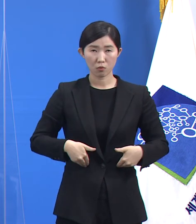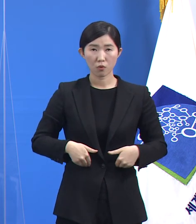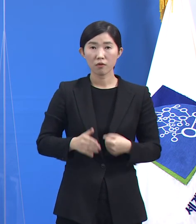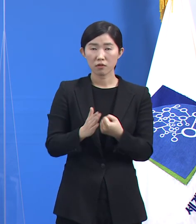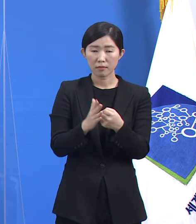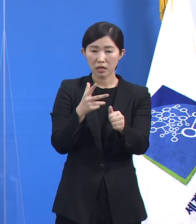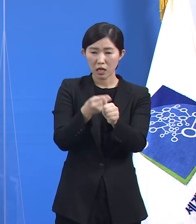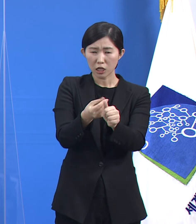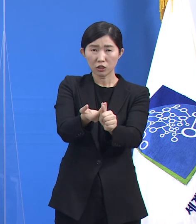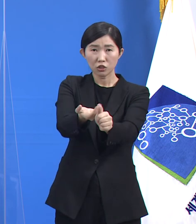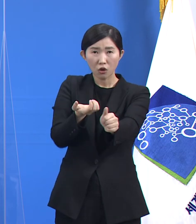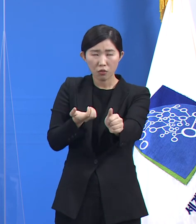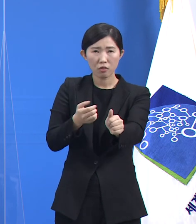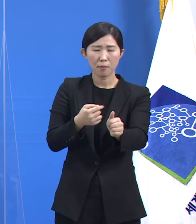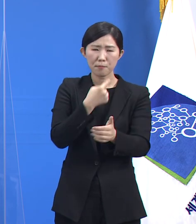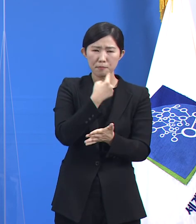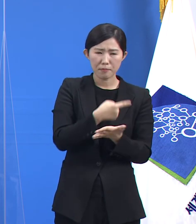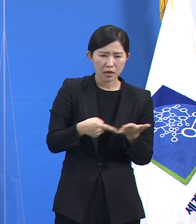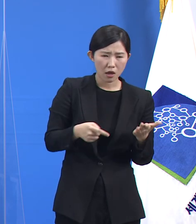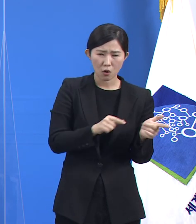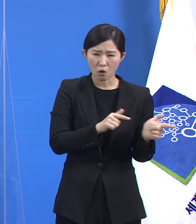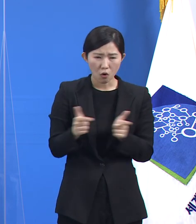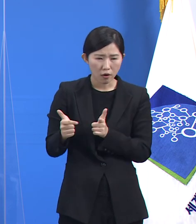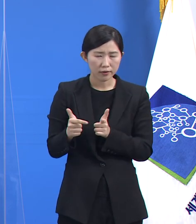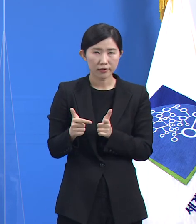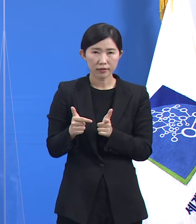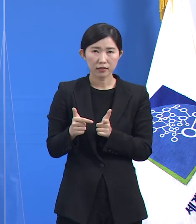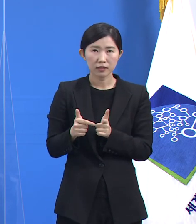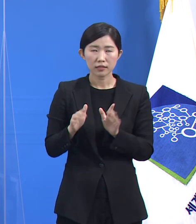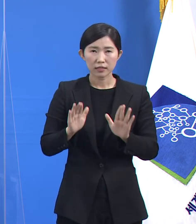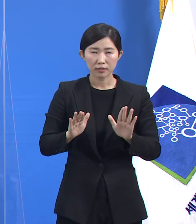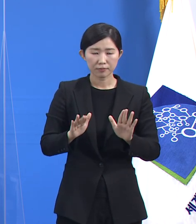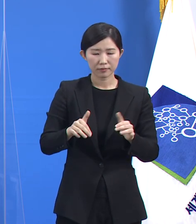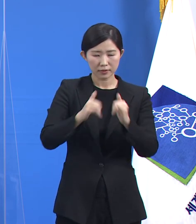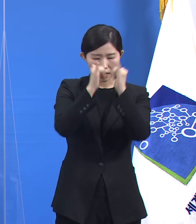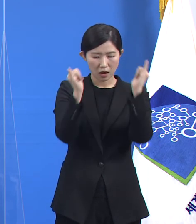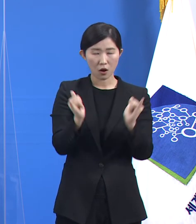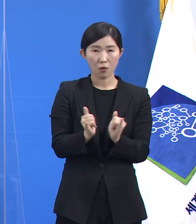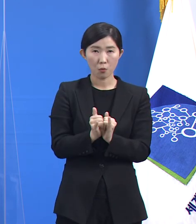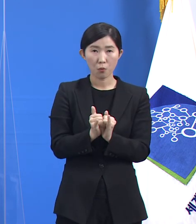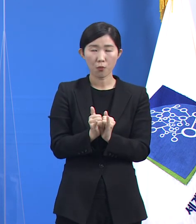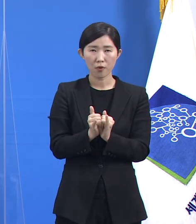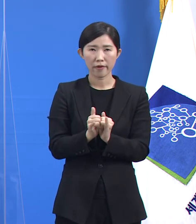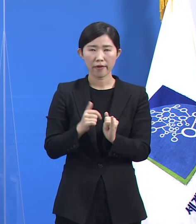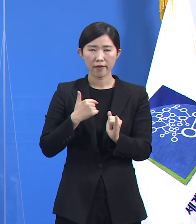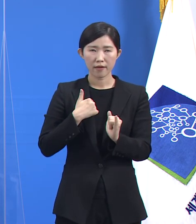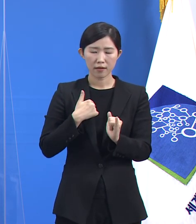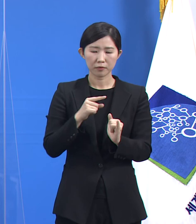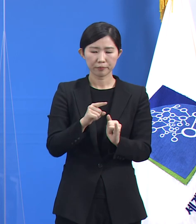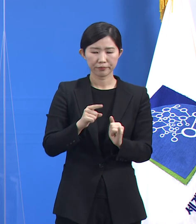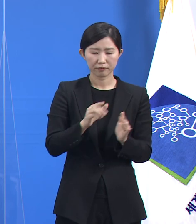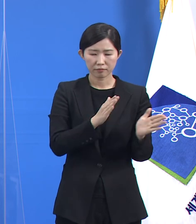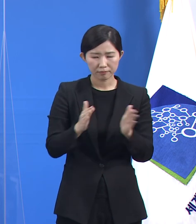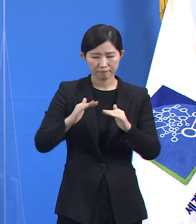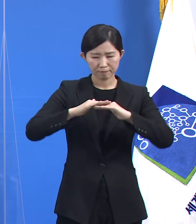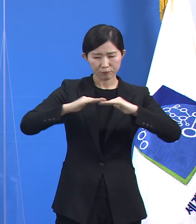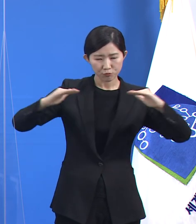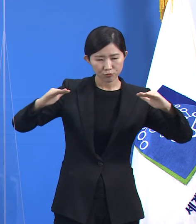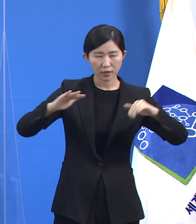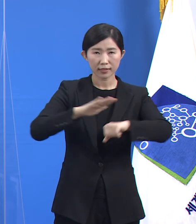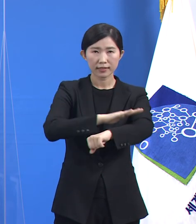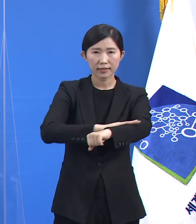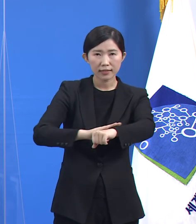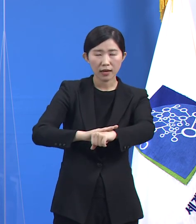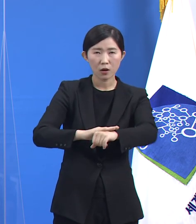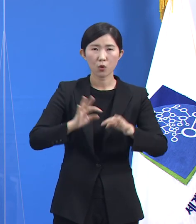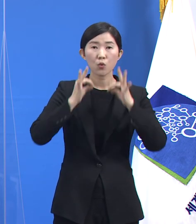사회경제적 피해 사이에 균형을 찾아가는 한국사회의 고민도 계속될 것입니다. 어려운